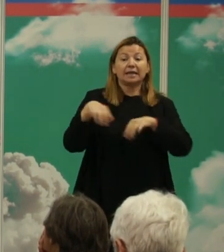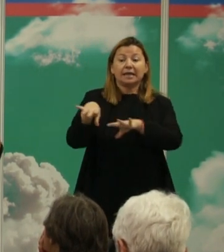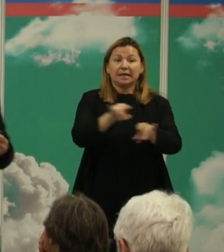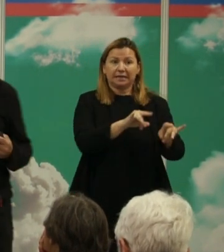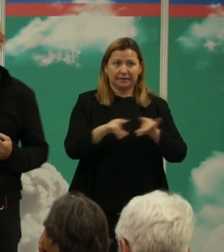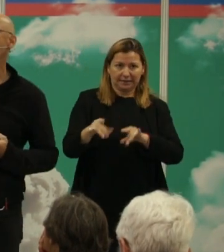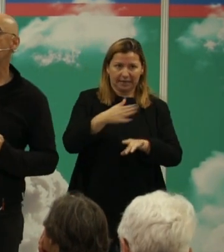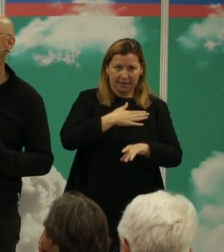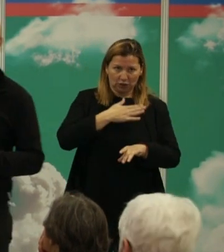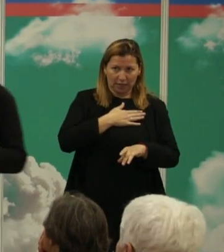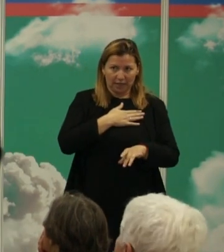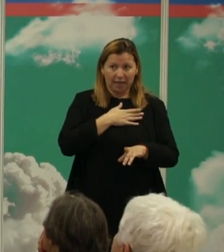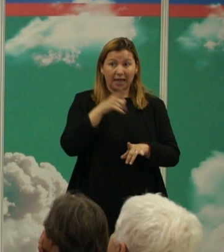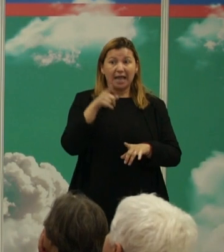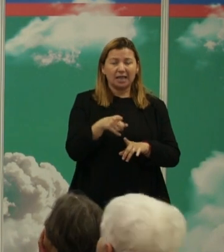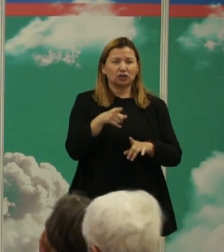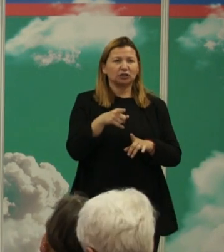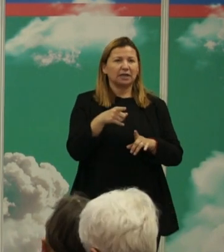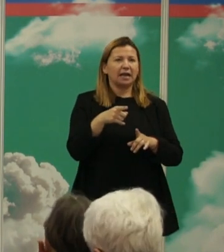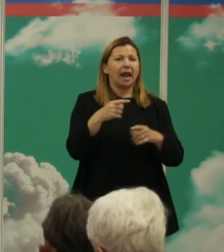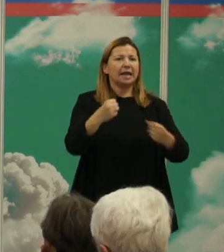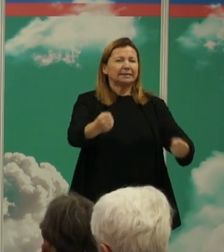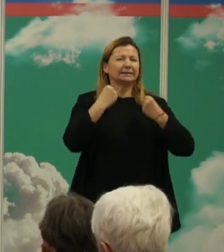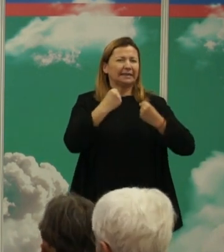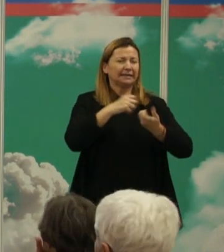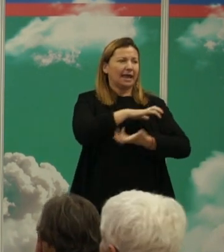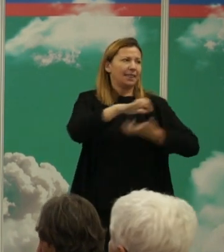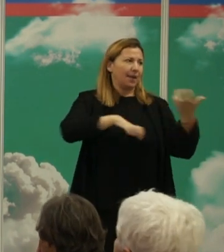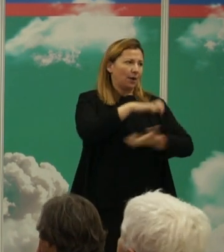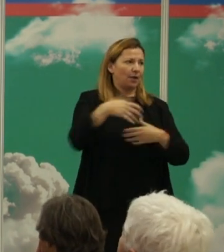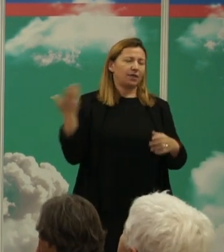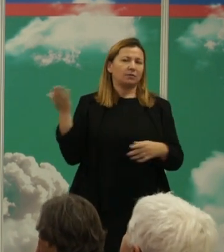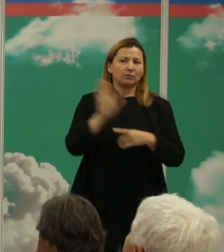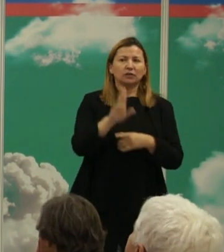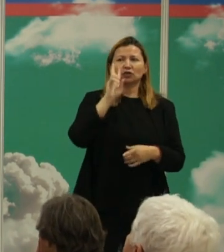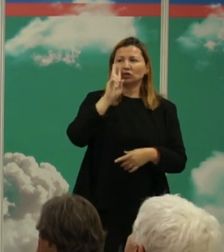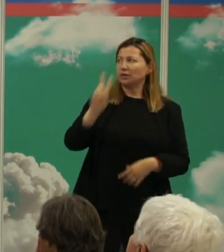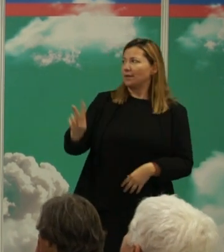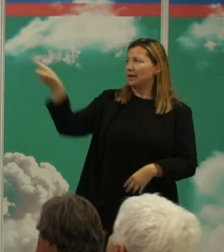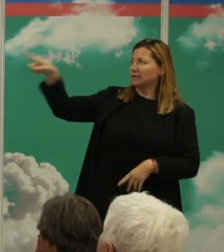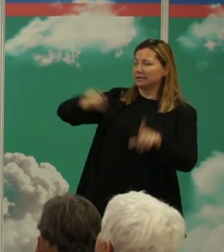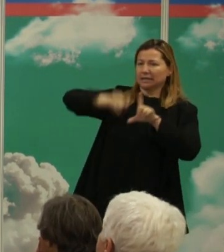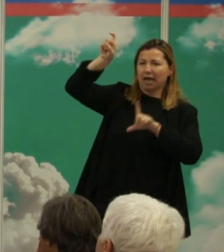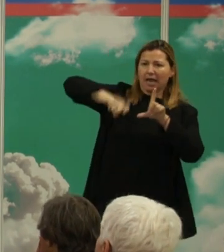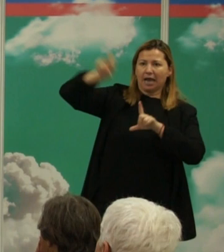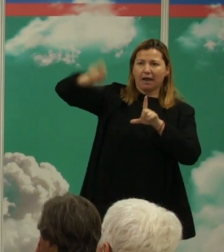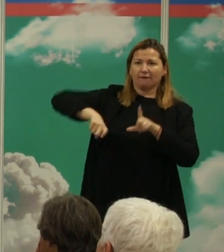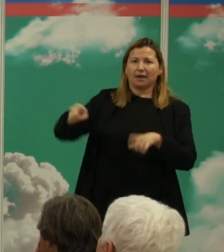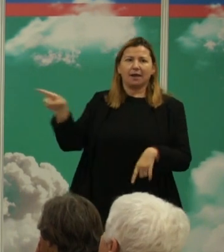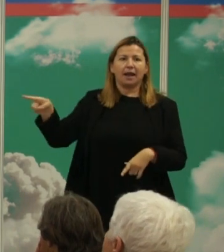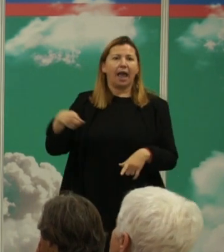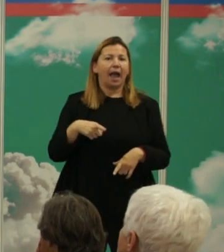así será la intensidad de violencia letal que manifiestan y de hecho se ve muy claro en esta grafiquita las especies